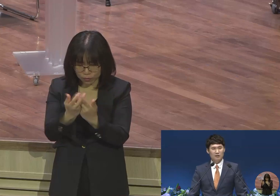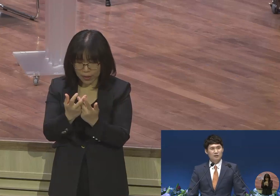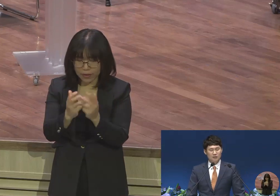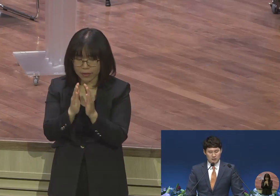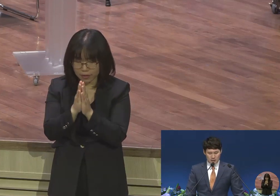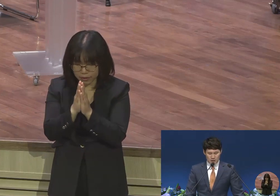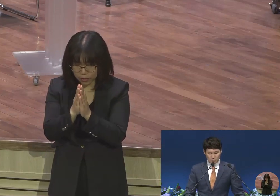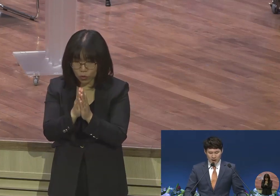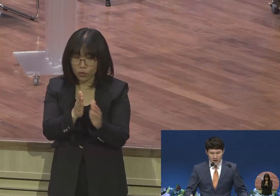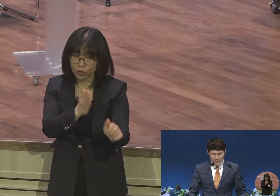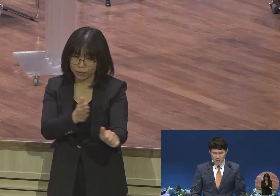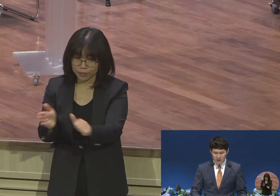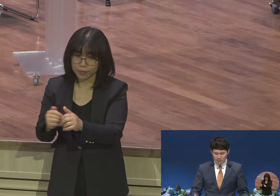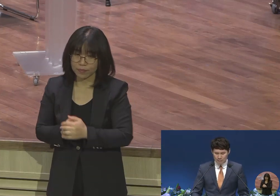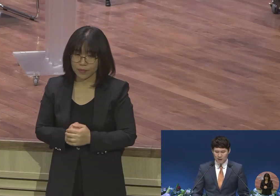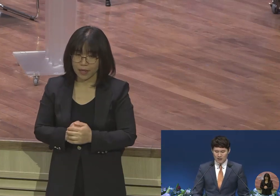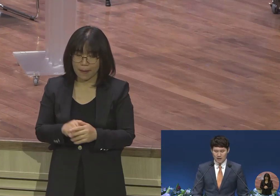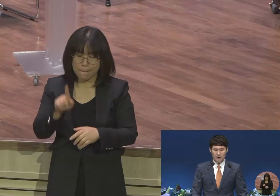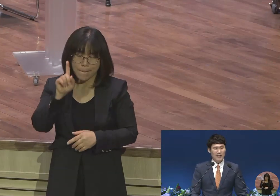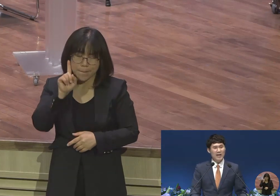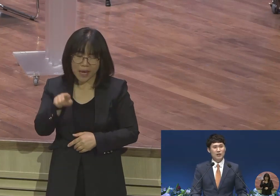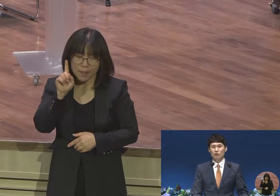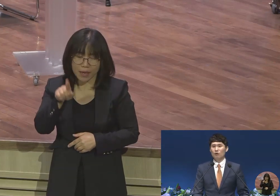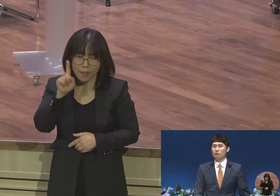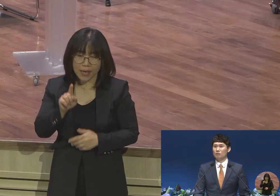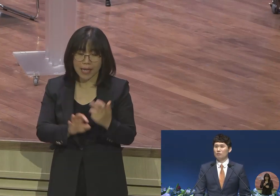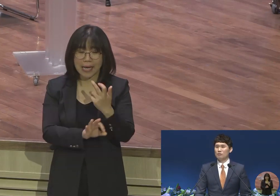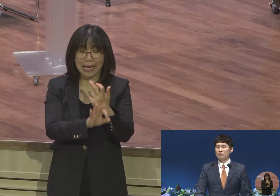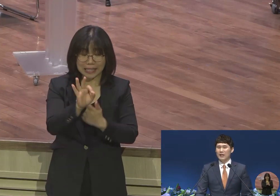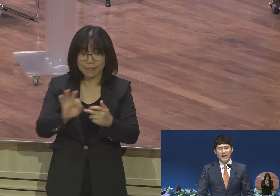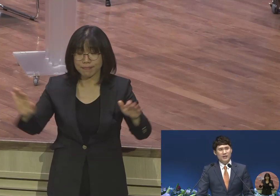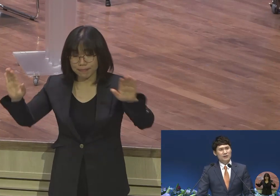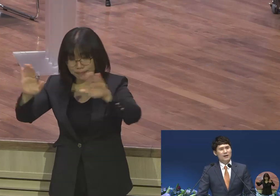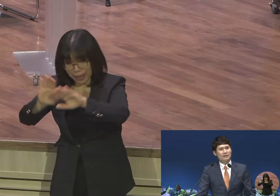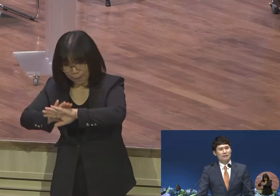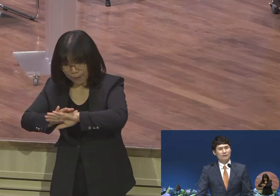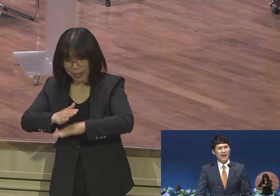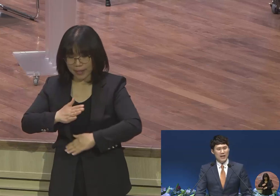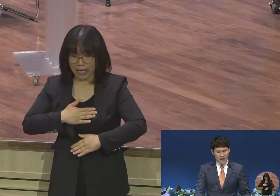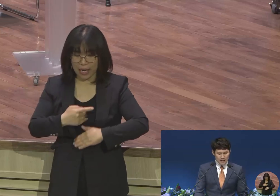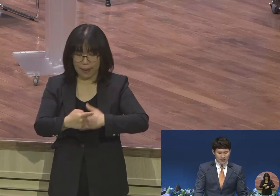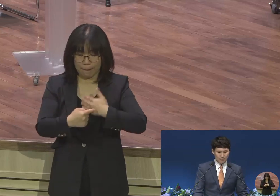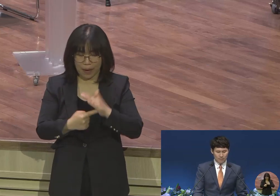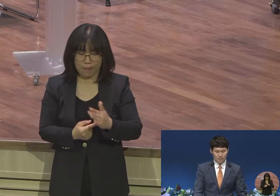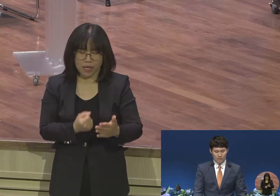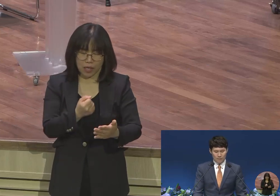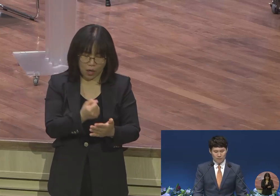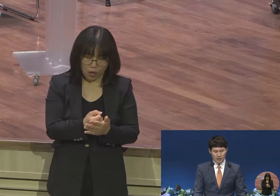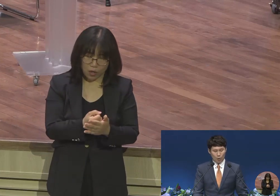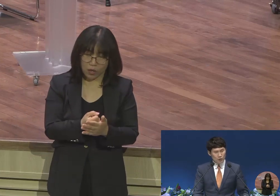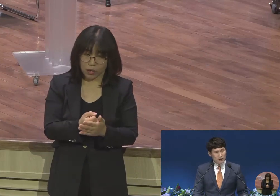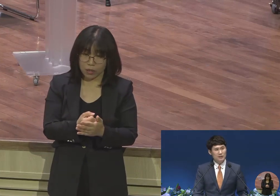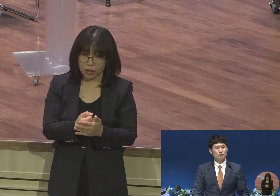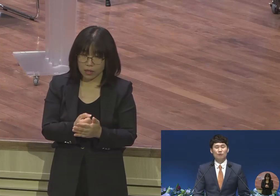이처럼 매일 아침과 밤마다 나의 결론 나의 결단 나의 해답 바로 오직 그리스도